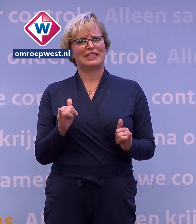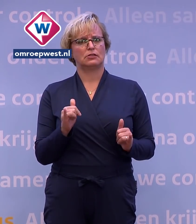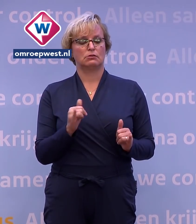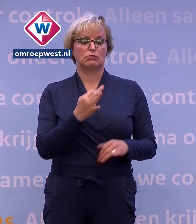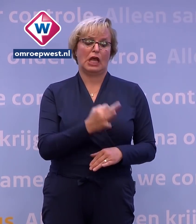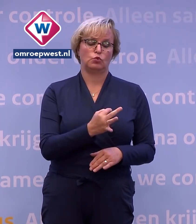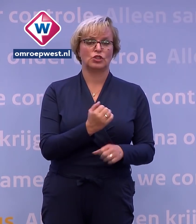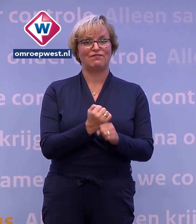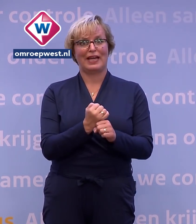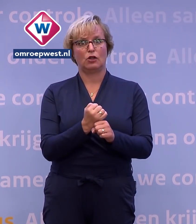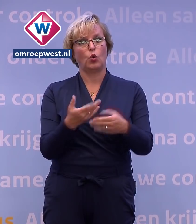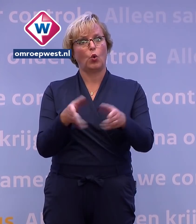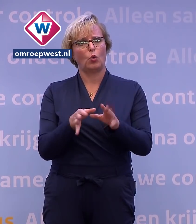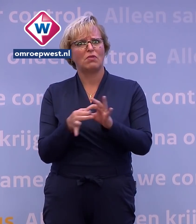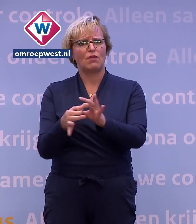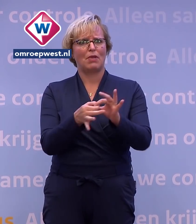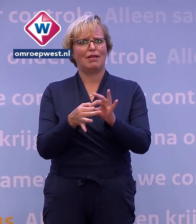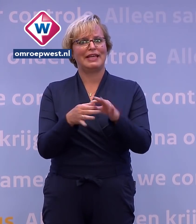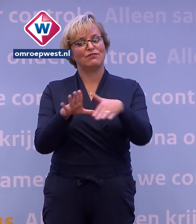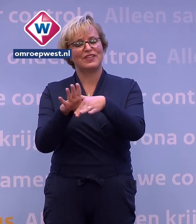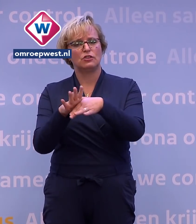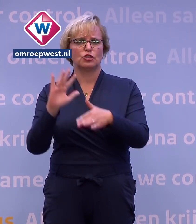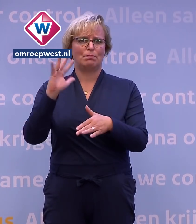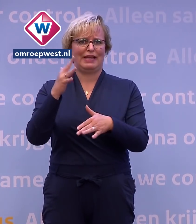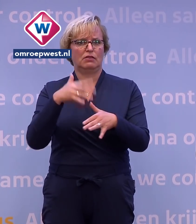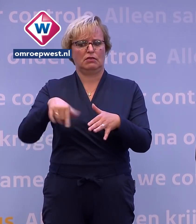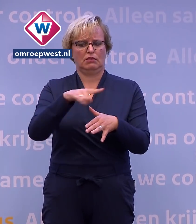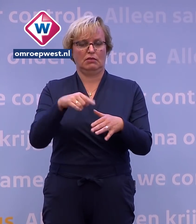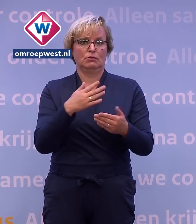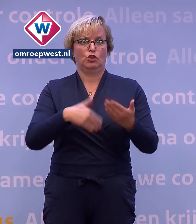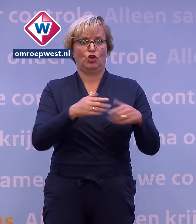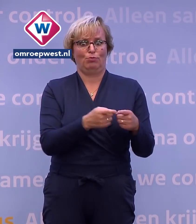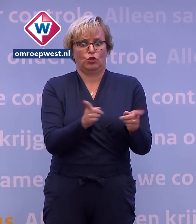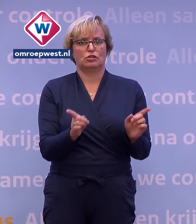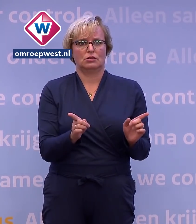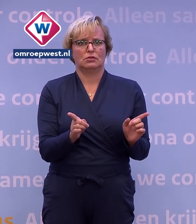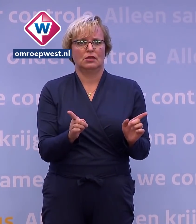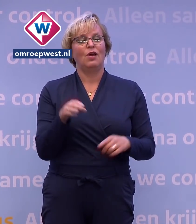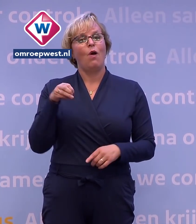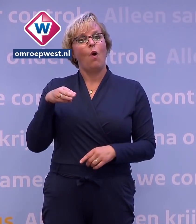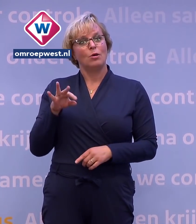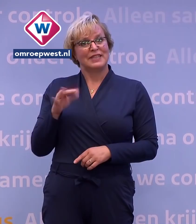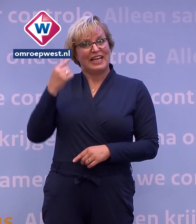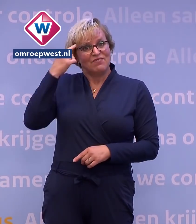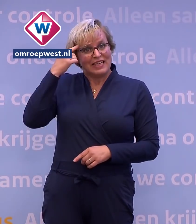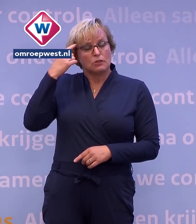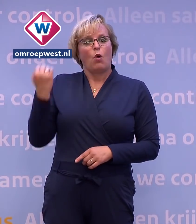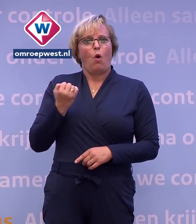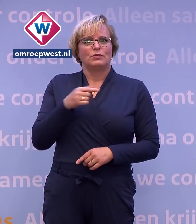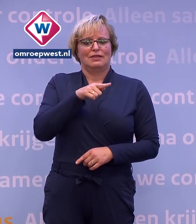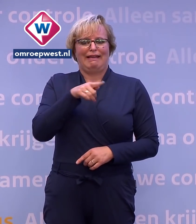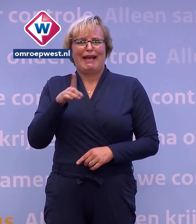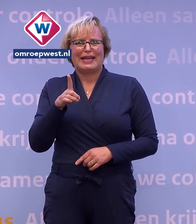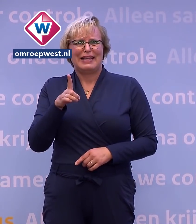op het werk. En in groepen van familie en vrienden en bekenden. En het OMT weet dat, omdat de GGD alle